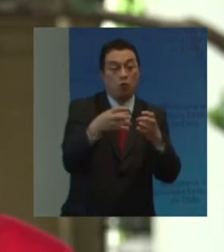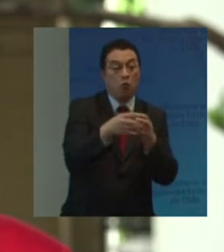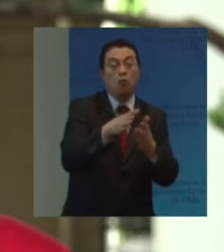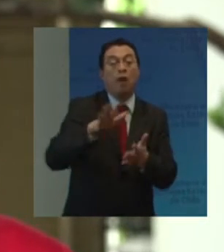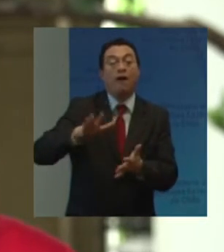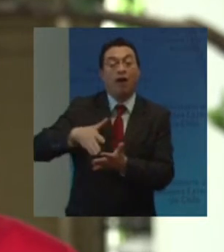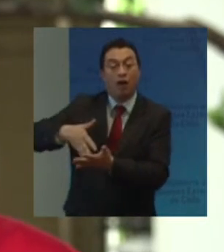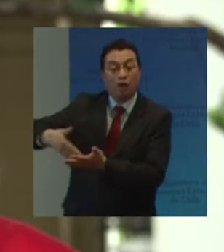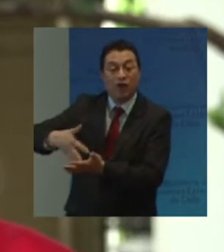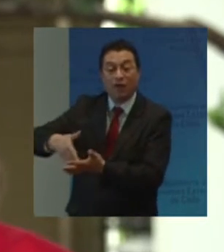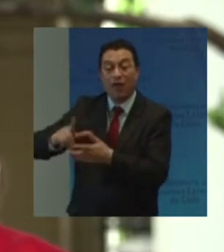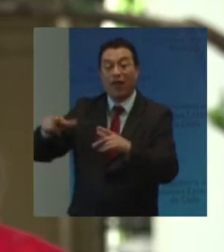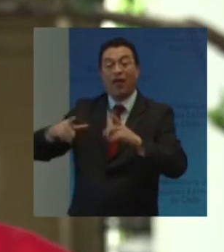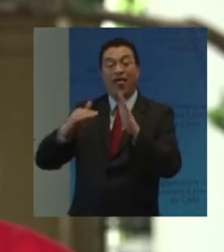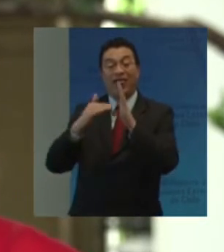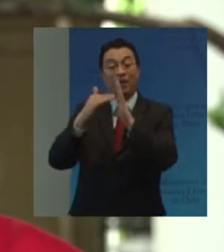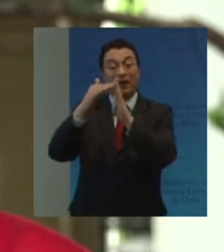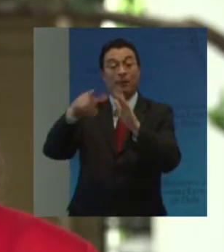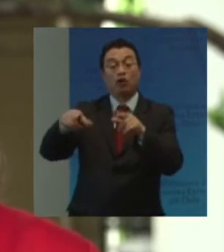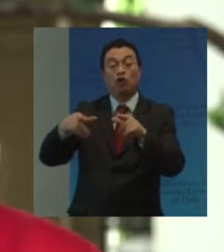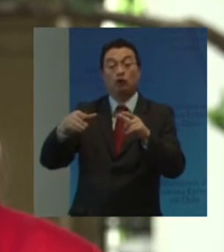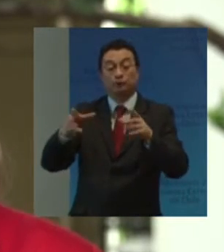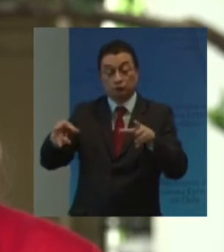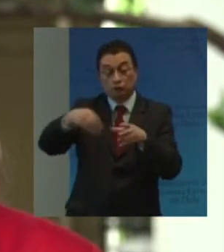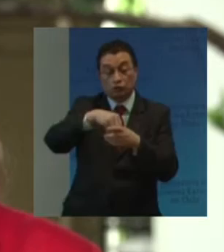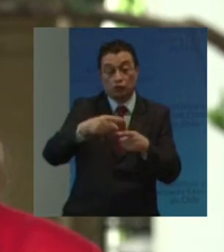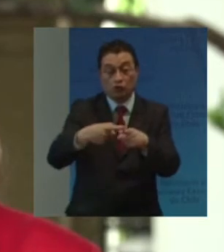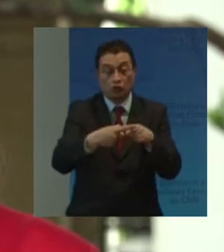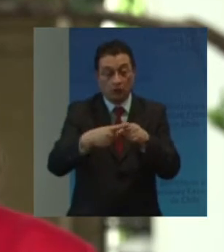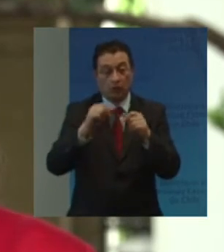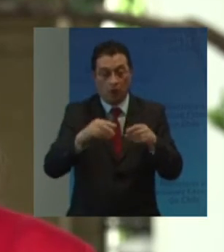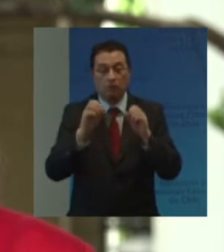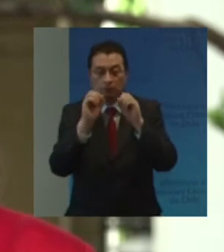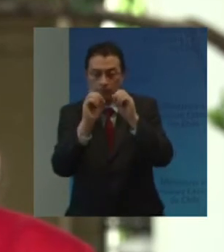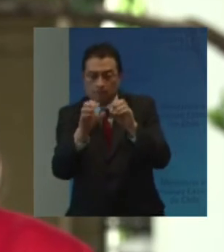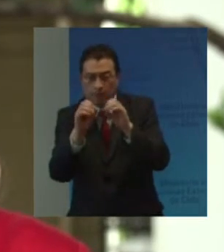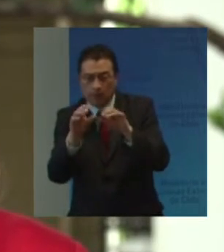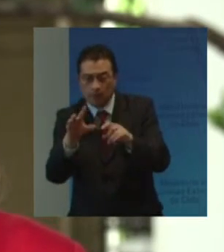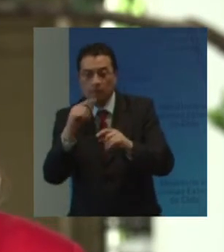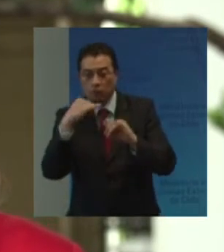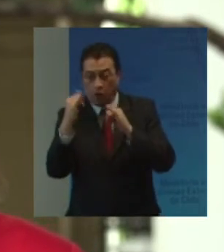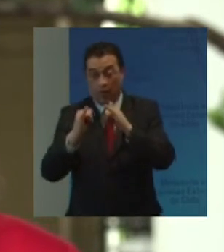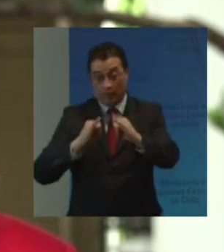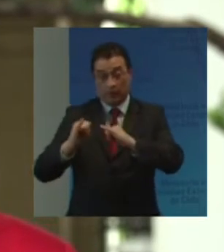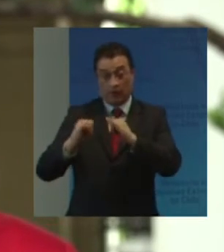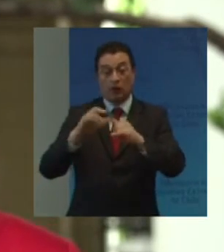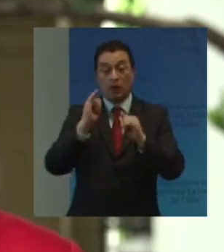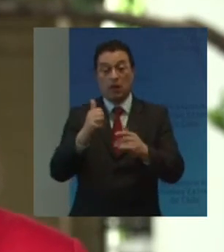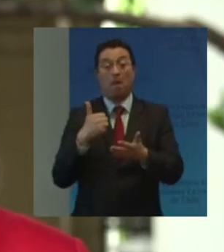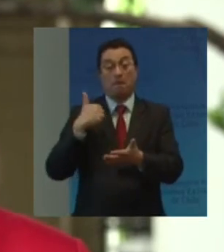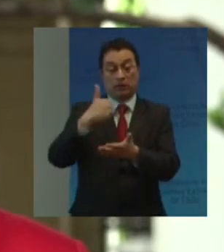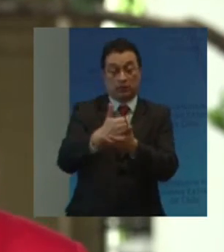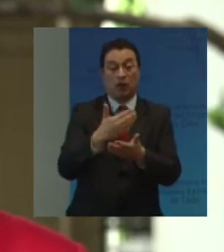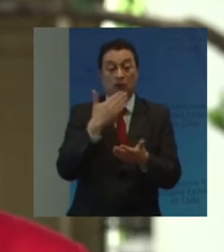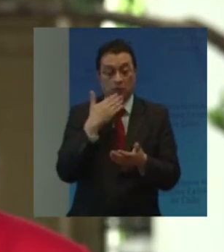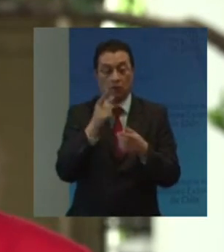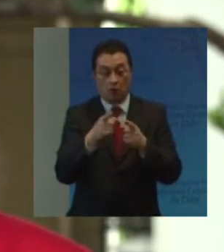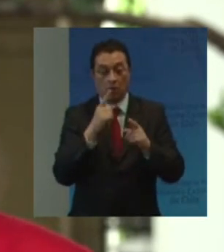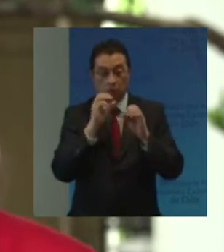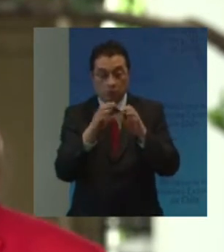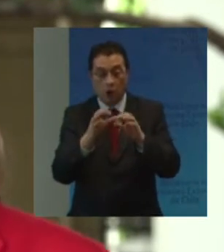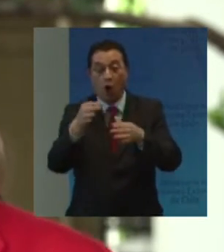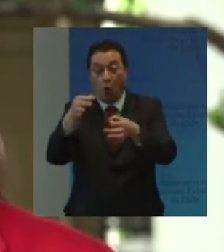vulnerables Del departamento De inclusión social Se están impartiendo Capacitaciones virtuales Y presenciales Sistemáticas A operadores De